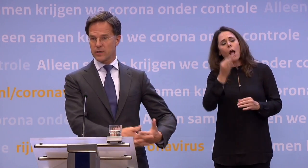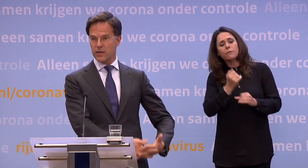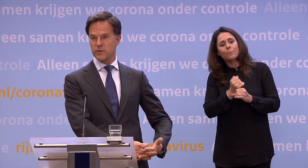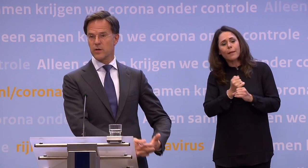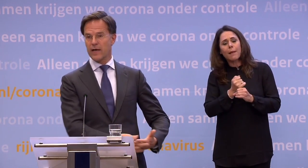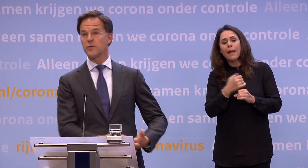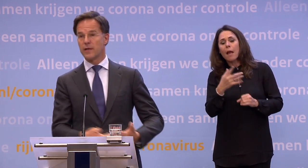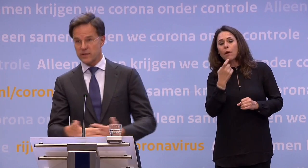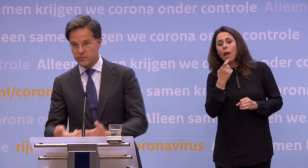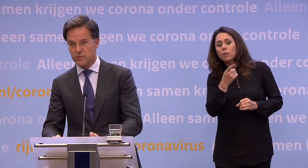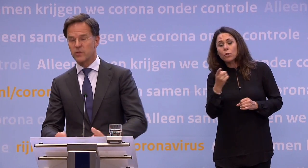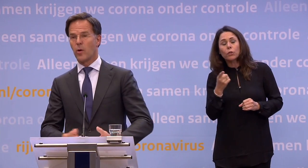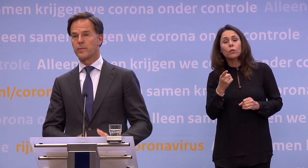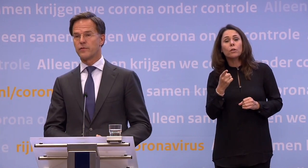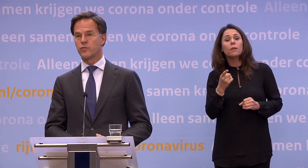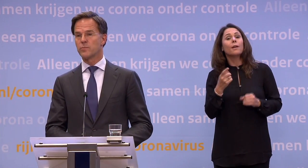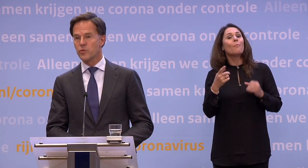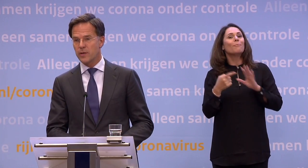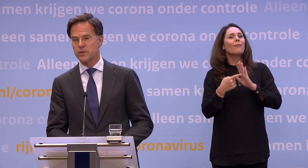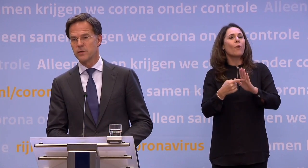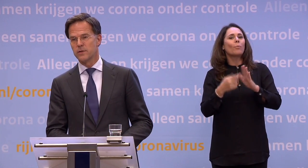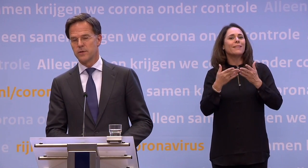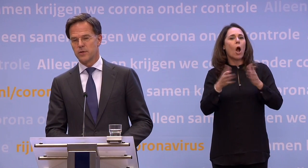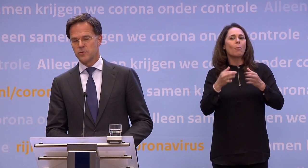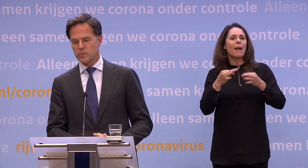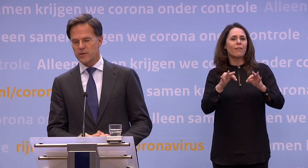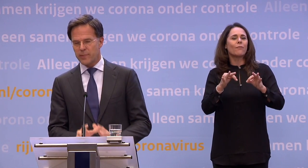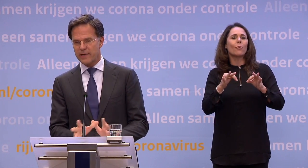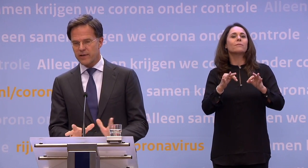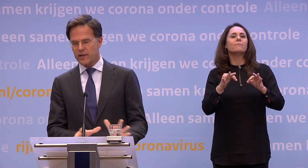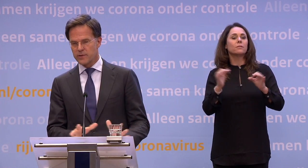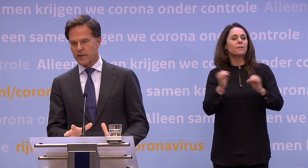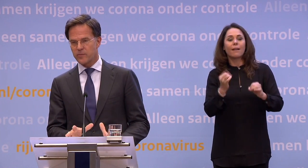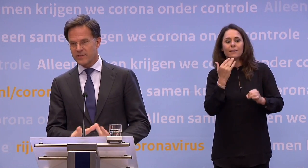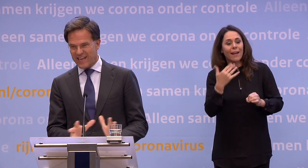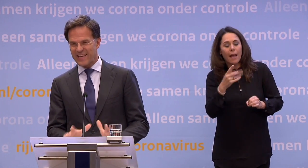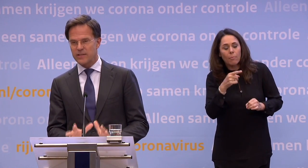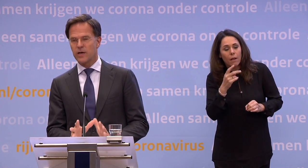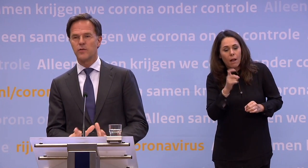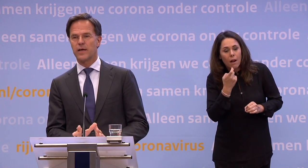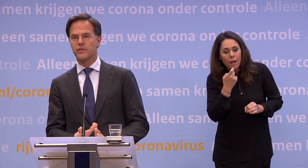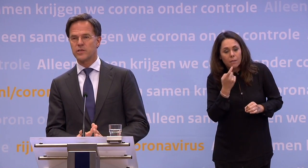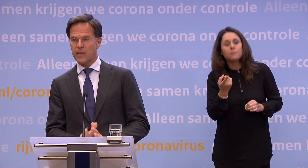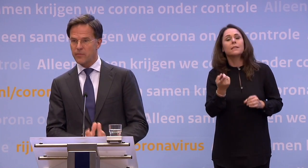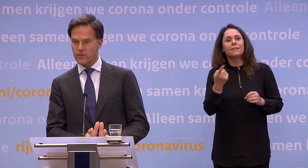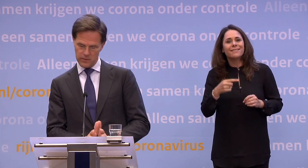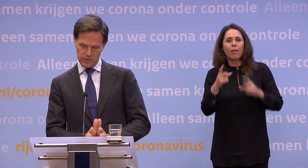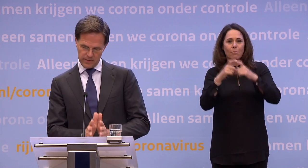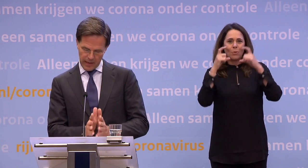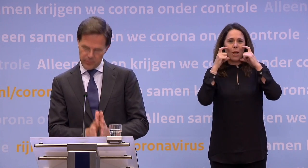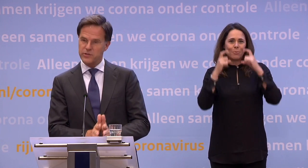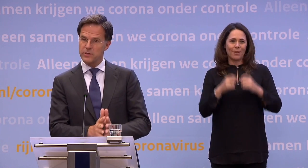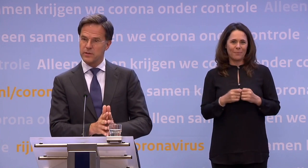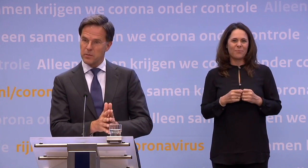vragen, heb je klachten? Dan geldt, en dat is bijvoorbeeld in het openbaar vervoer, het mondkapje. Dus op al die plekken waar die anderhalve meter echt niet te handhaven is... ...hebben we